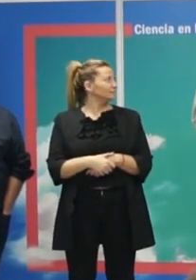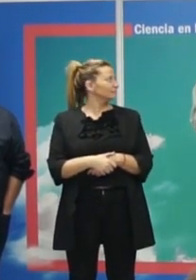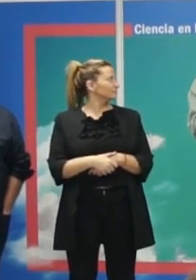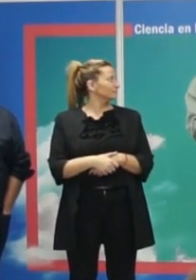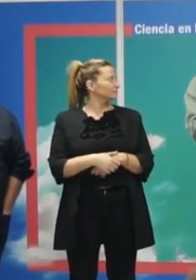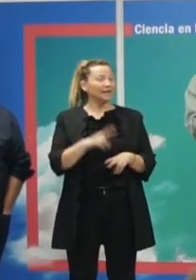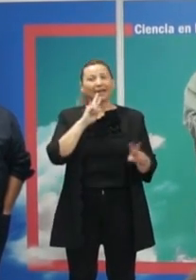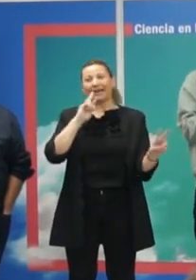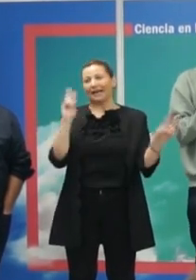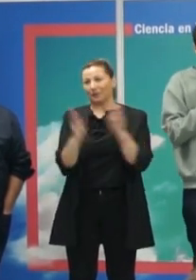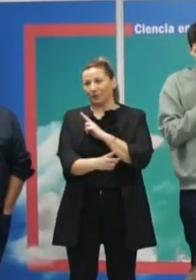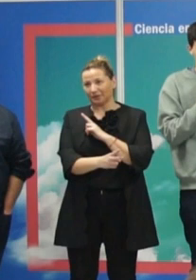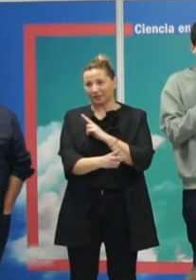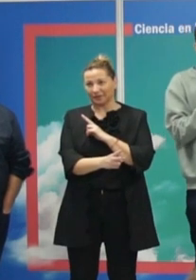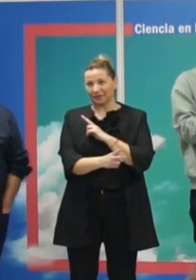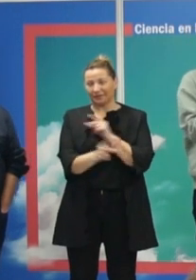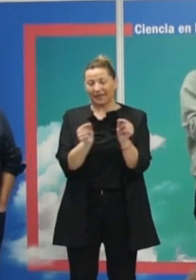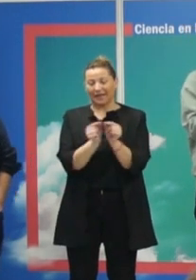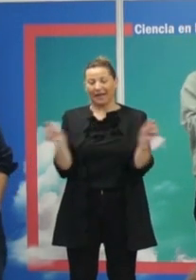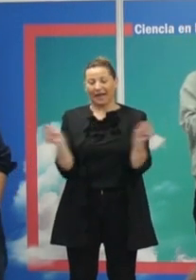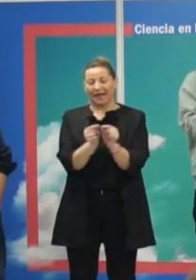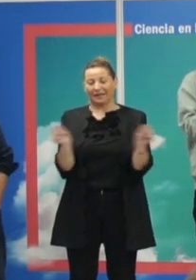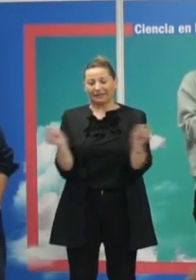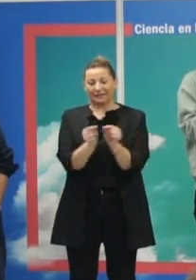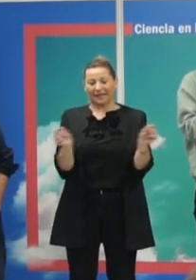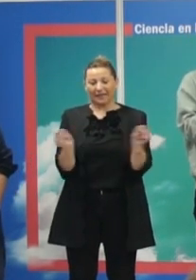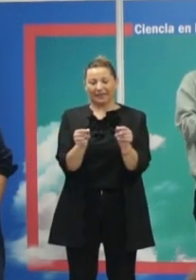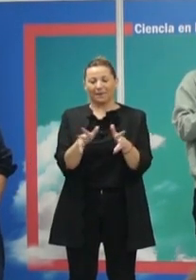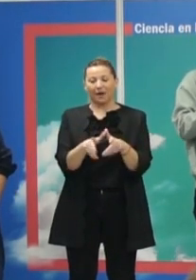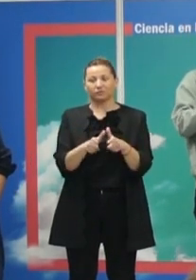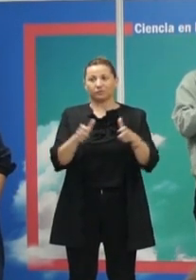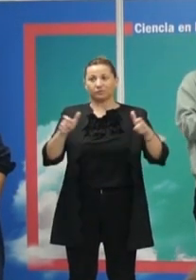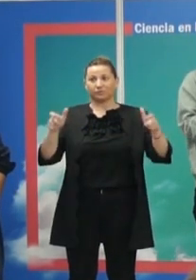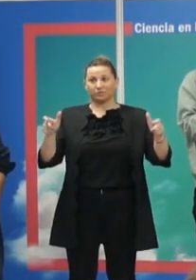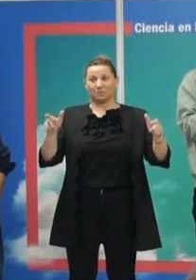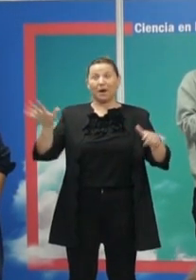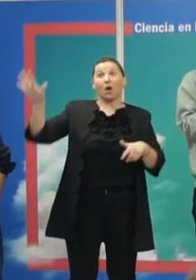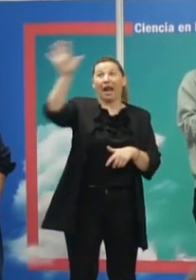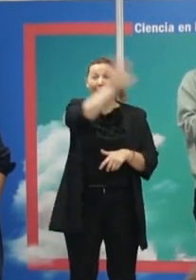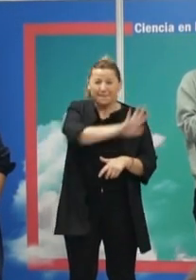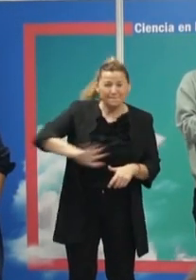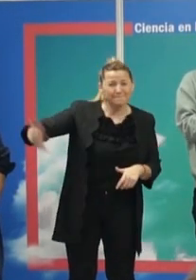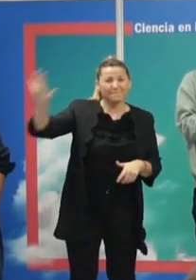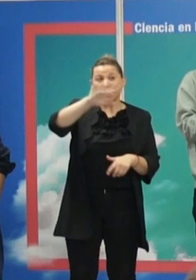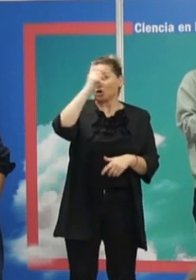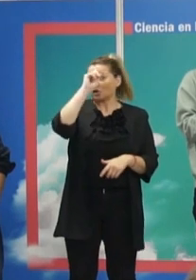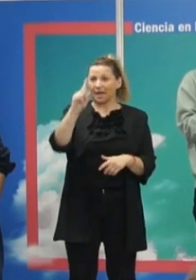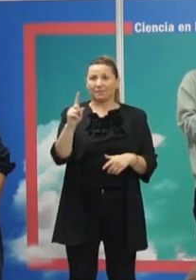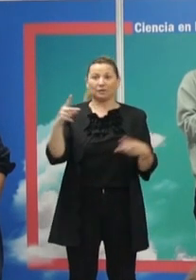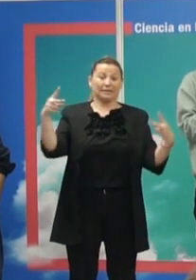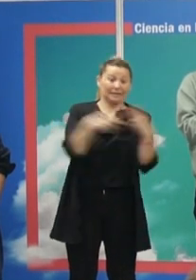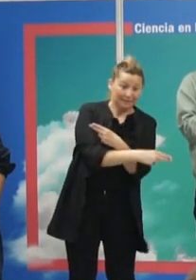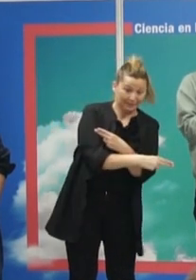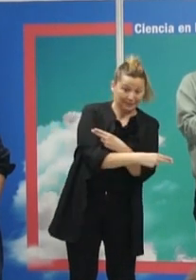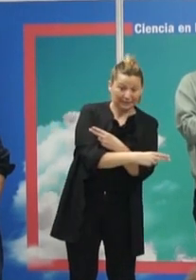La respuesta es que la distancia que la galaxia va aumentando pero lo que es el espacio entero no sabemos si es finito o infinito.